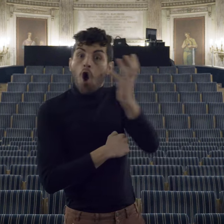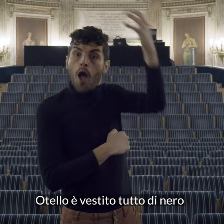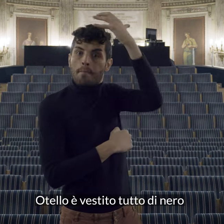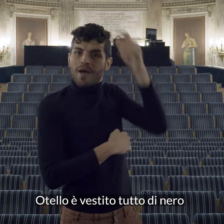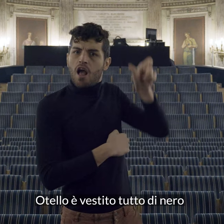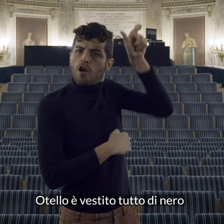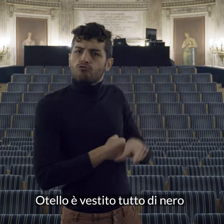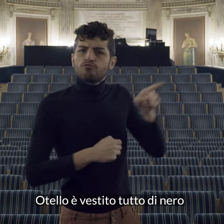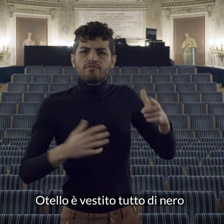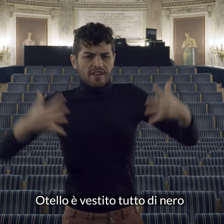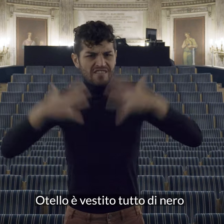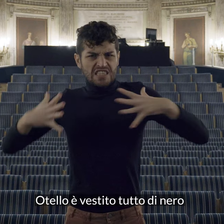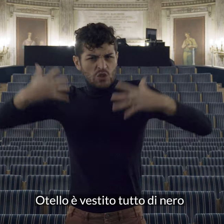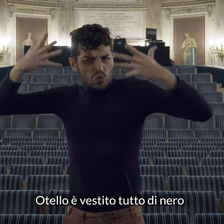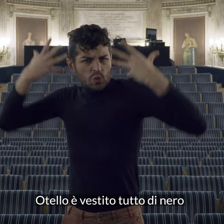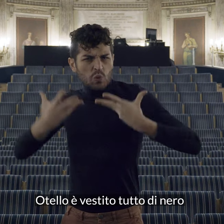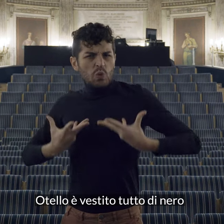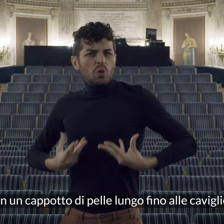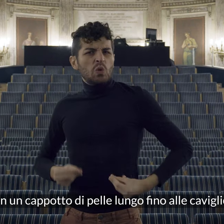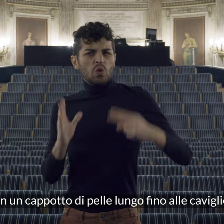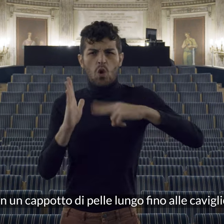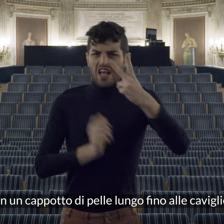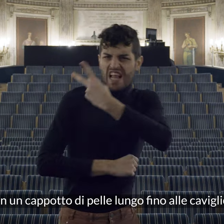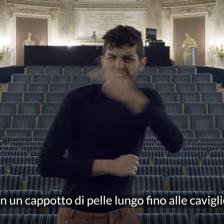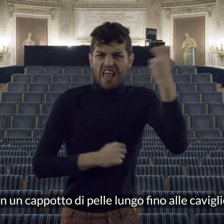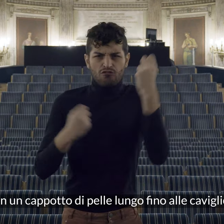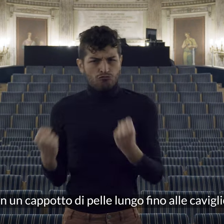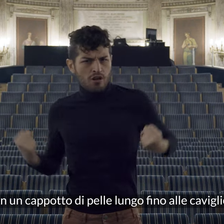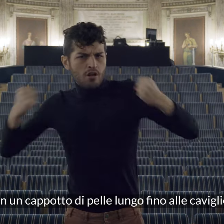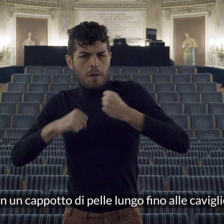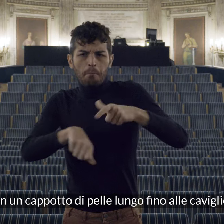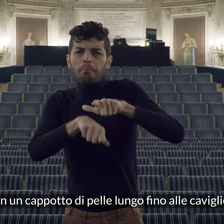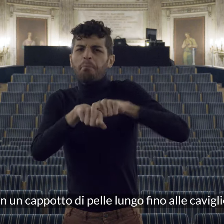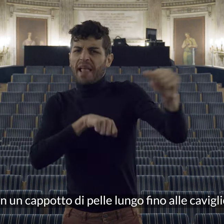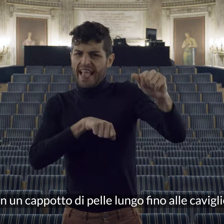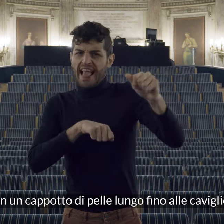otello è vestito tutto di nero con un cappotto di pelle lungo fino alle caviglie